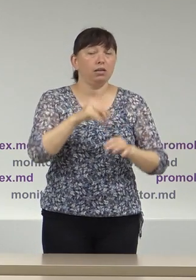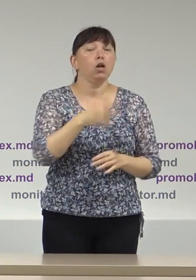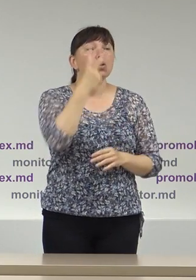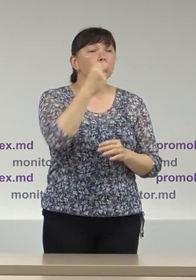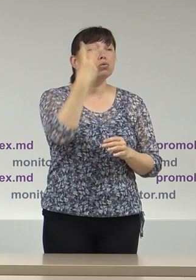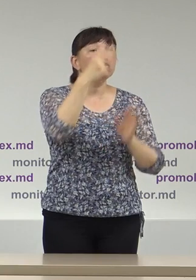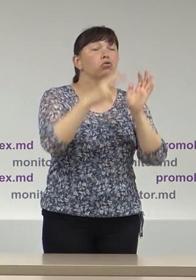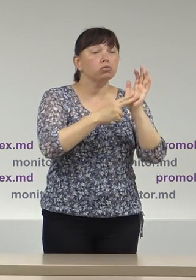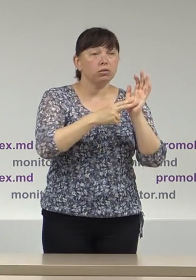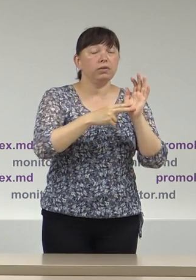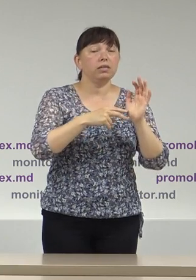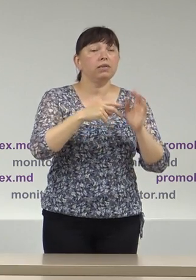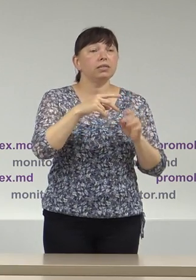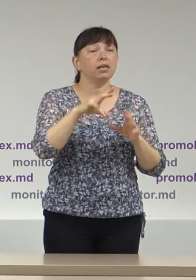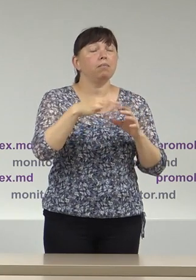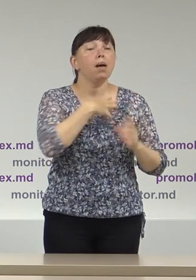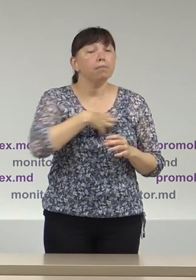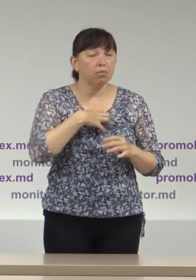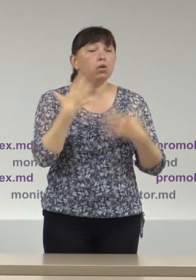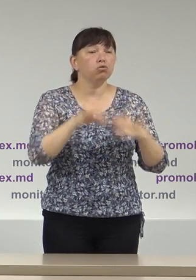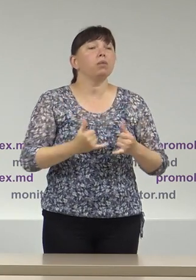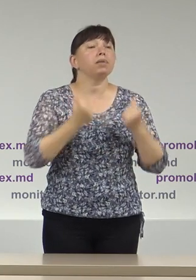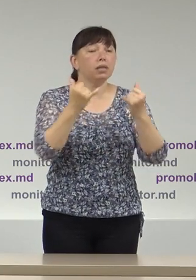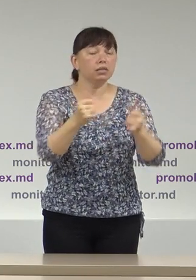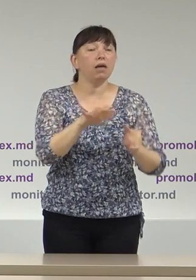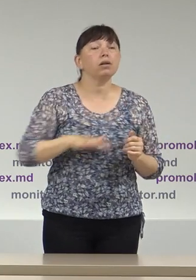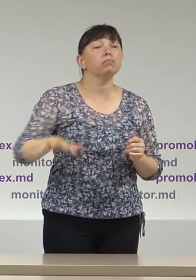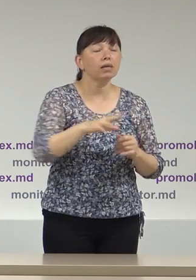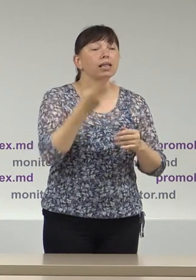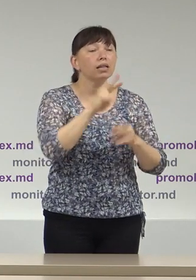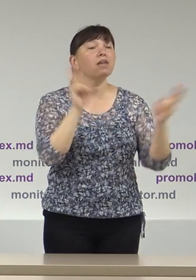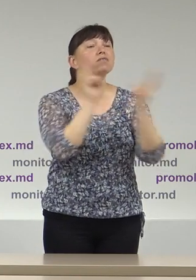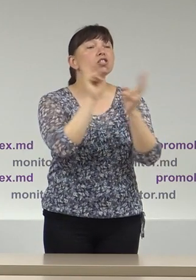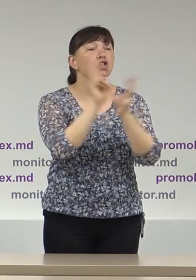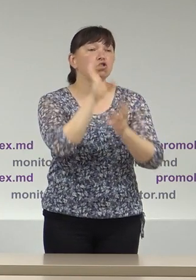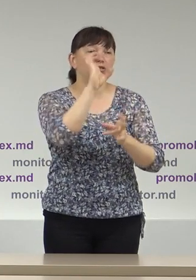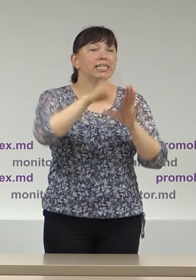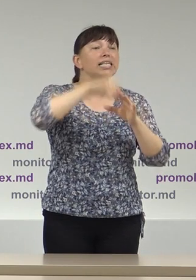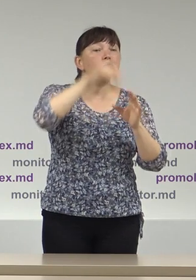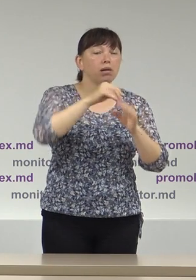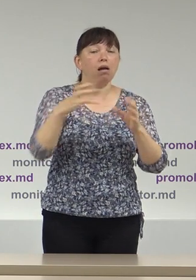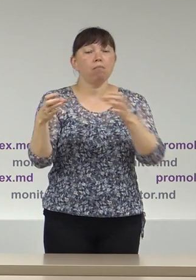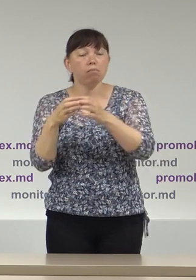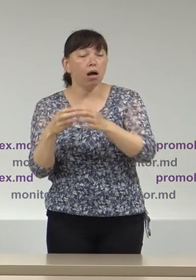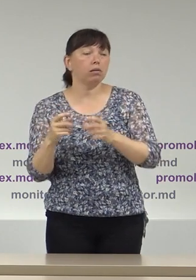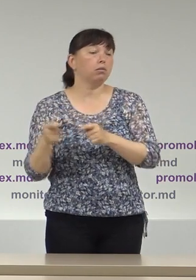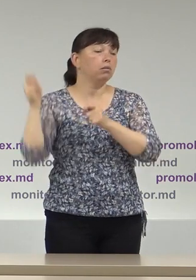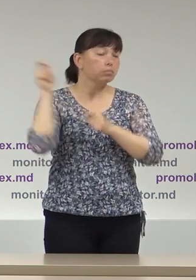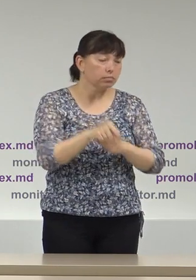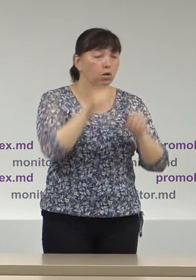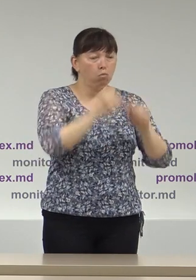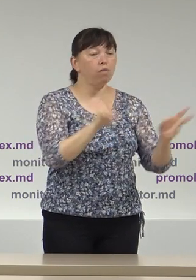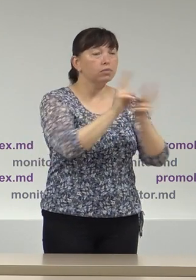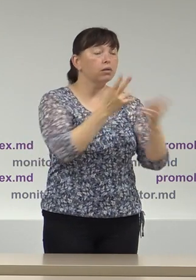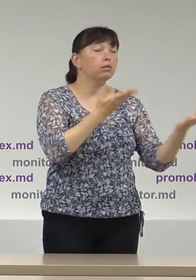au adoptat decizii cu privire la oferirea spațiilor destinate întâlnirilor cu alegătorii Atragem atenția